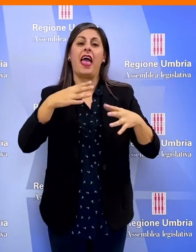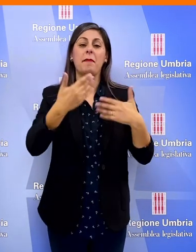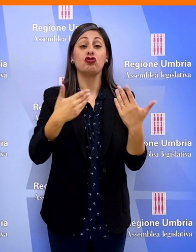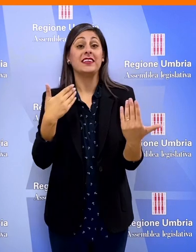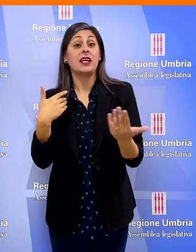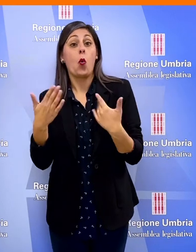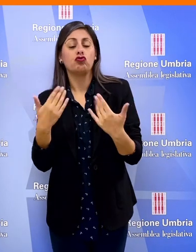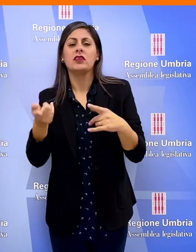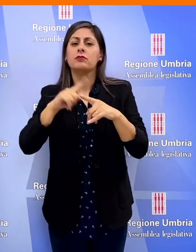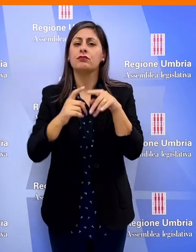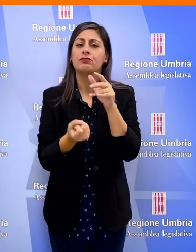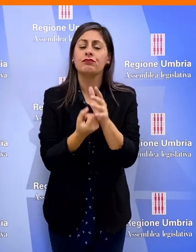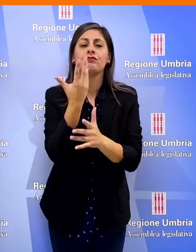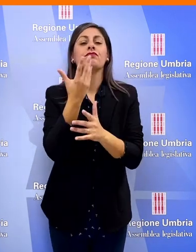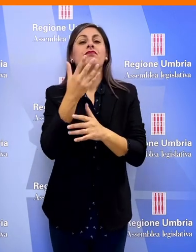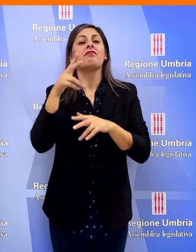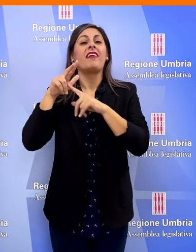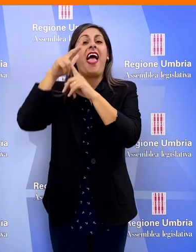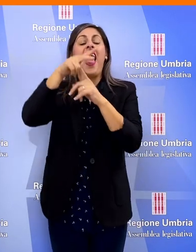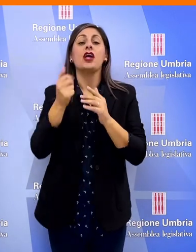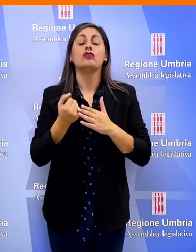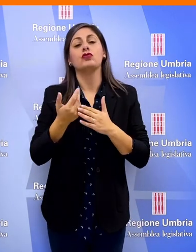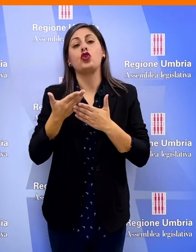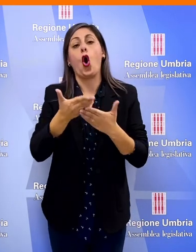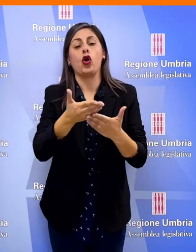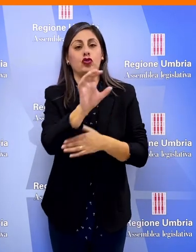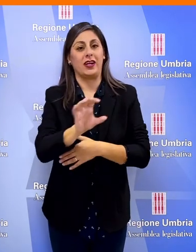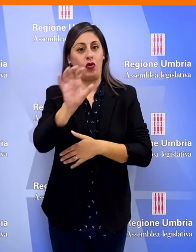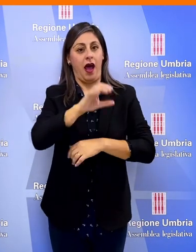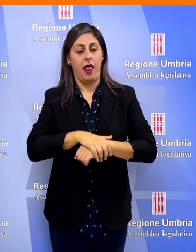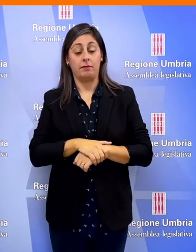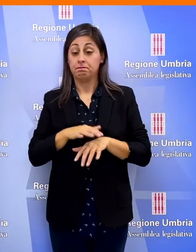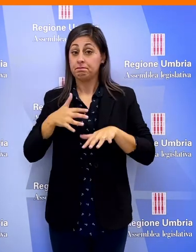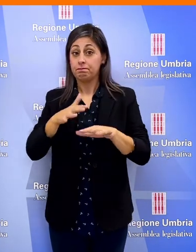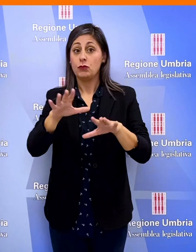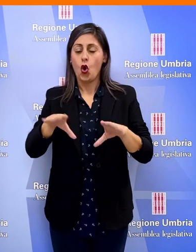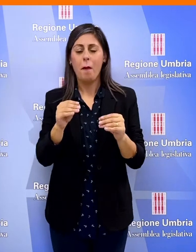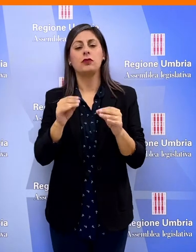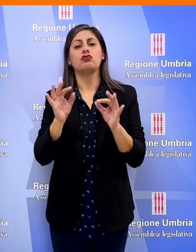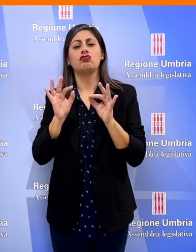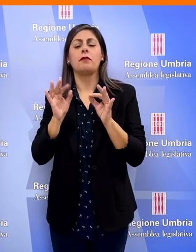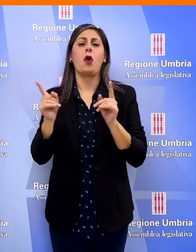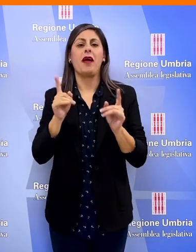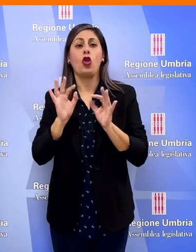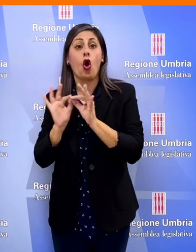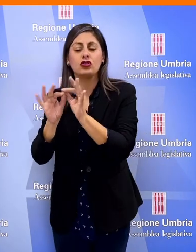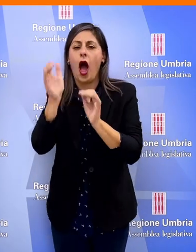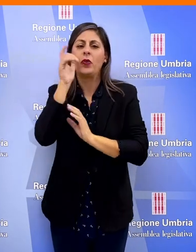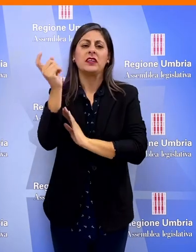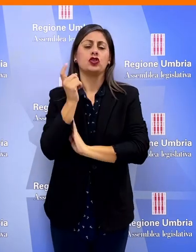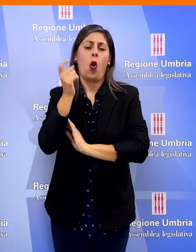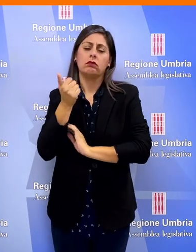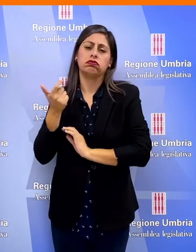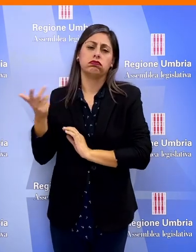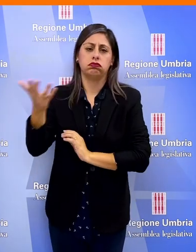dell'emergenza urgenza oltre alla realizzazione dell'elisoccorso regionale Entro breve inizierà la fase di concertazione con le